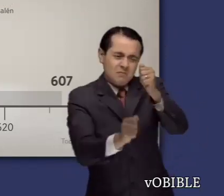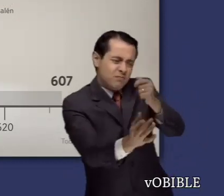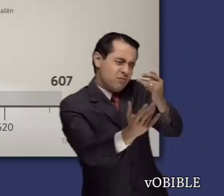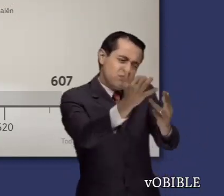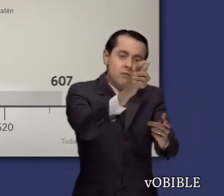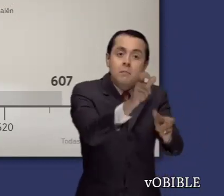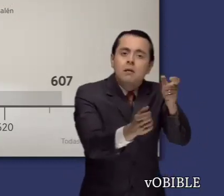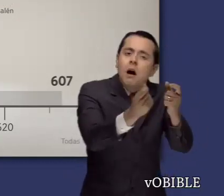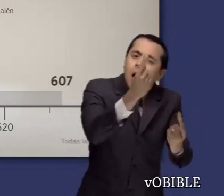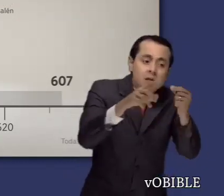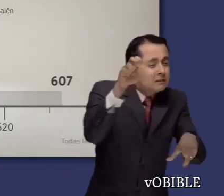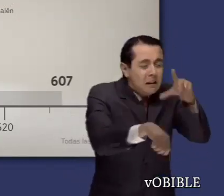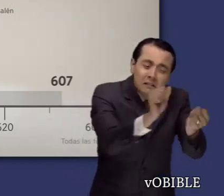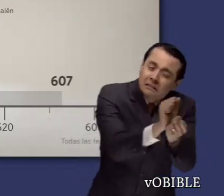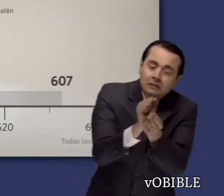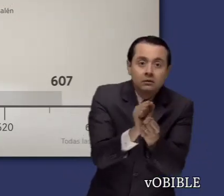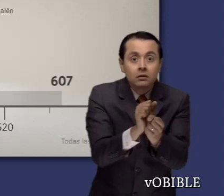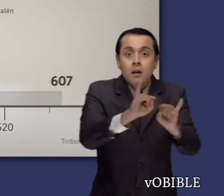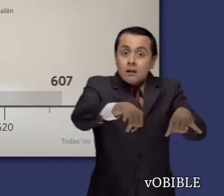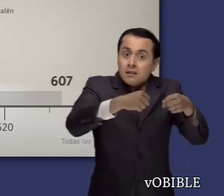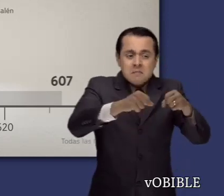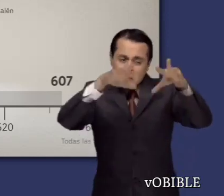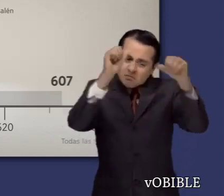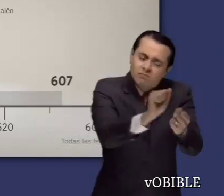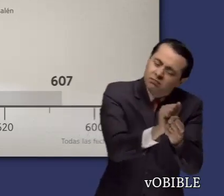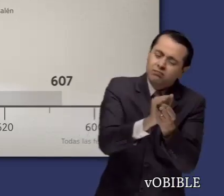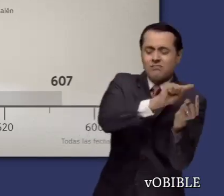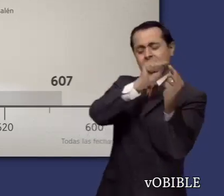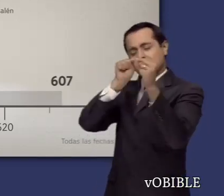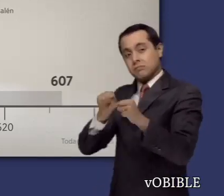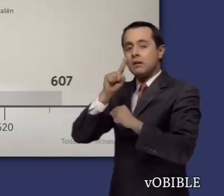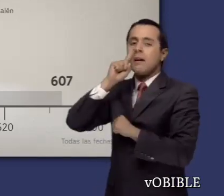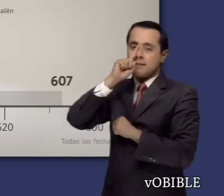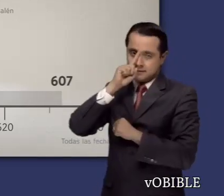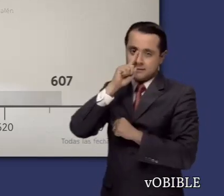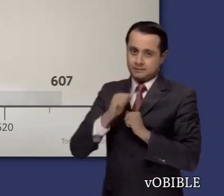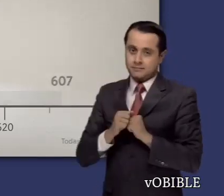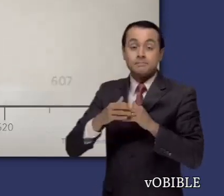Más tarde, Jeremías fue llevado a Egipto, donde siguió siendo profeta de Jehová.